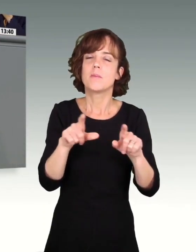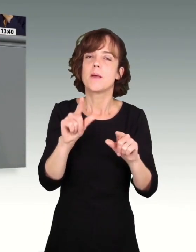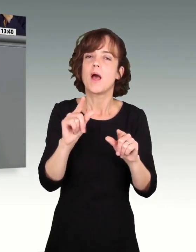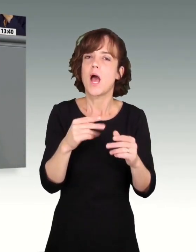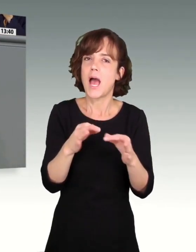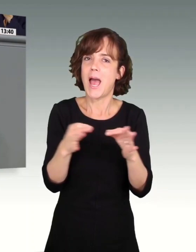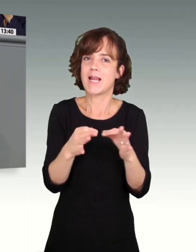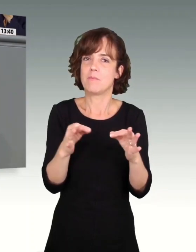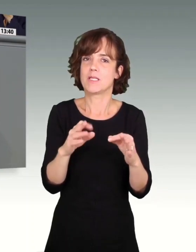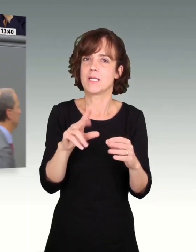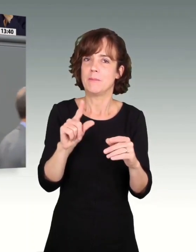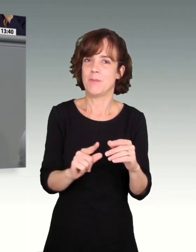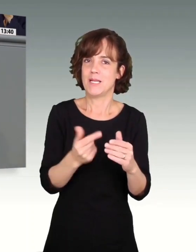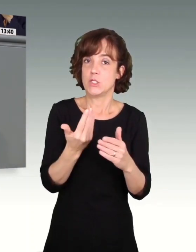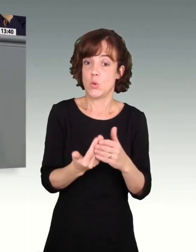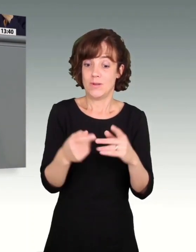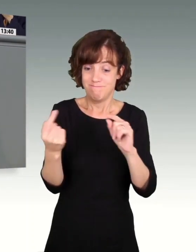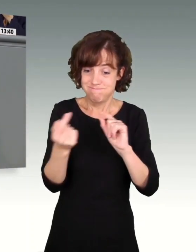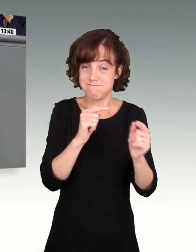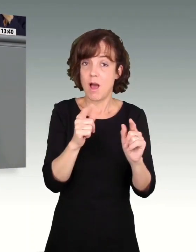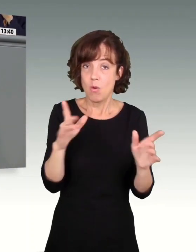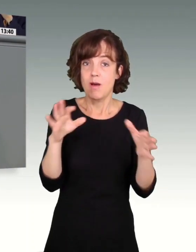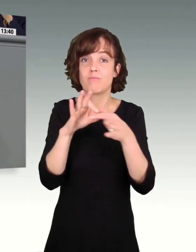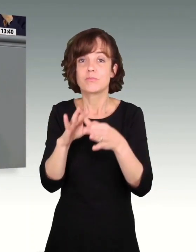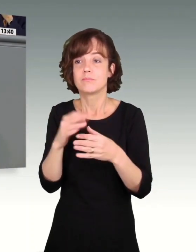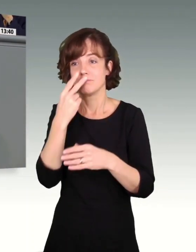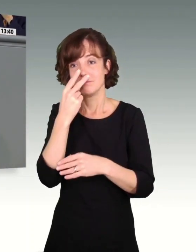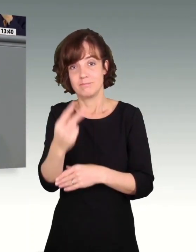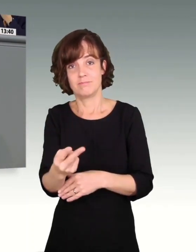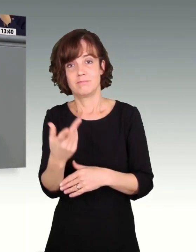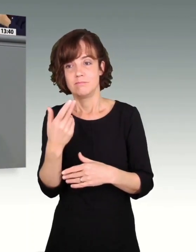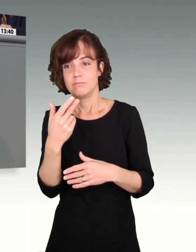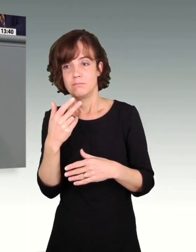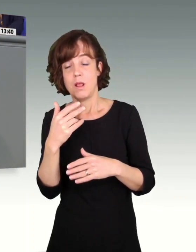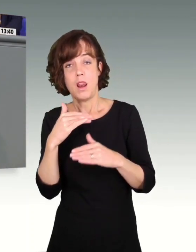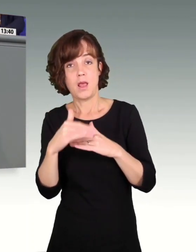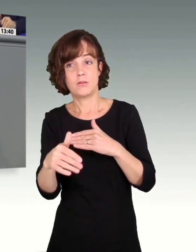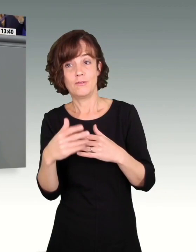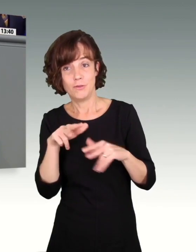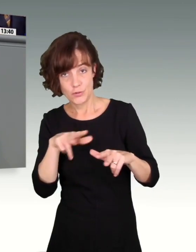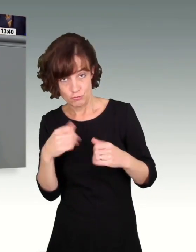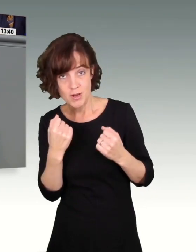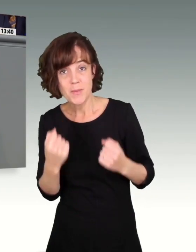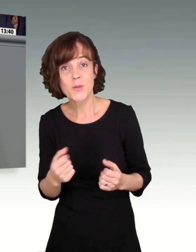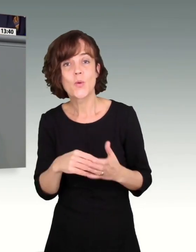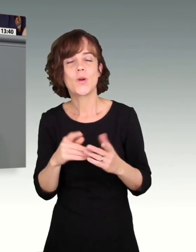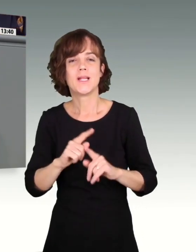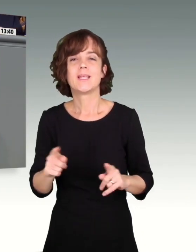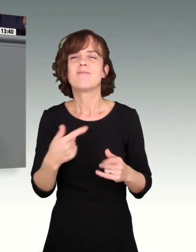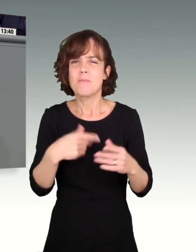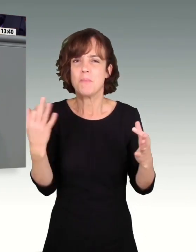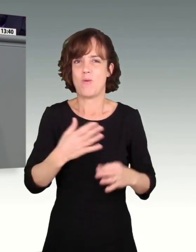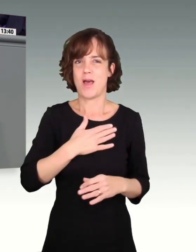zuvor auch eine Debatte ist, die die wirtschaftliche Stabilität dieses Landes betrifft. Wir brauchen einen angemessenen